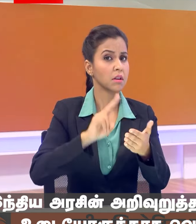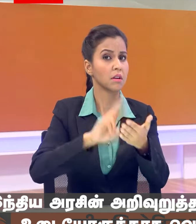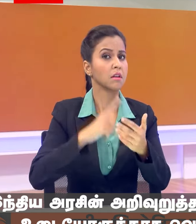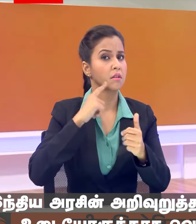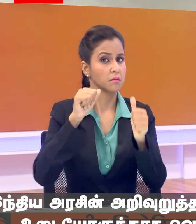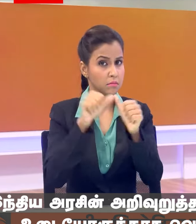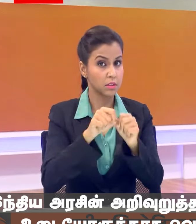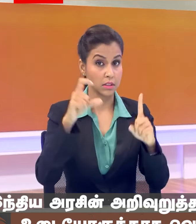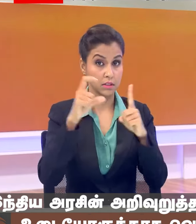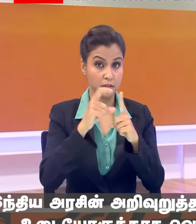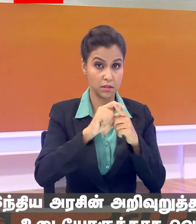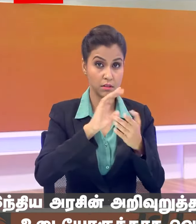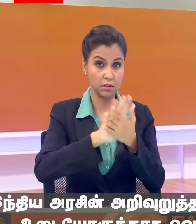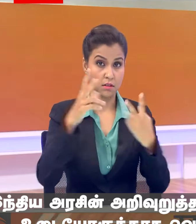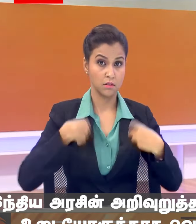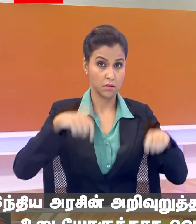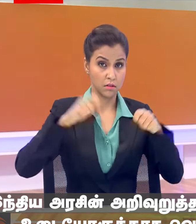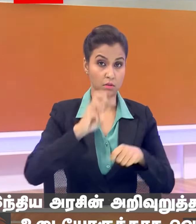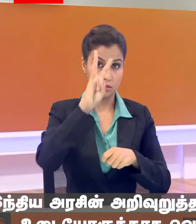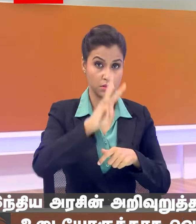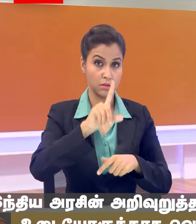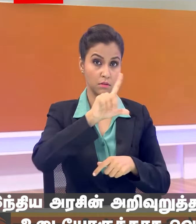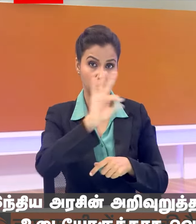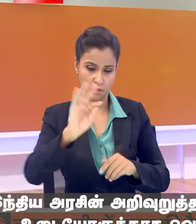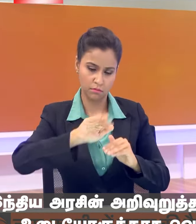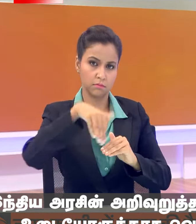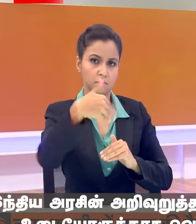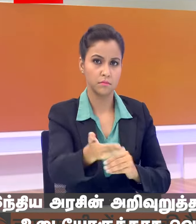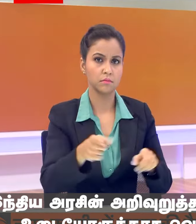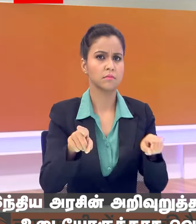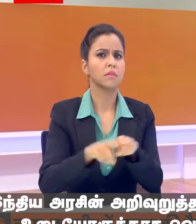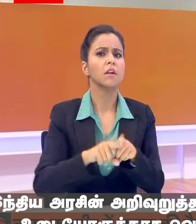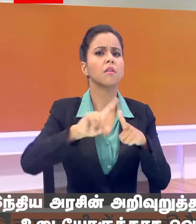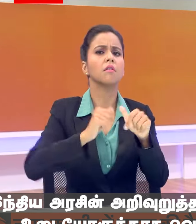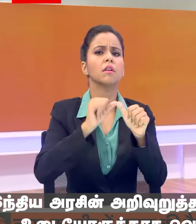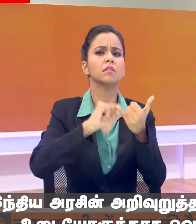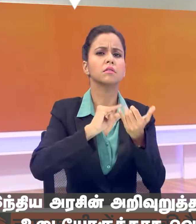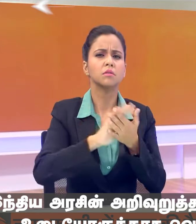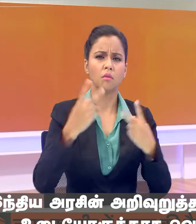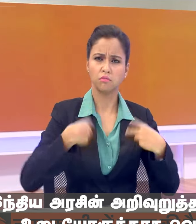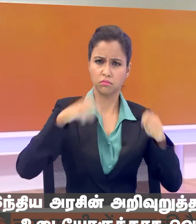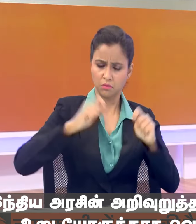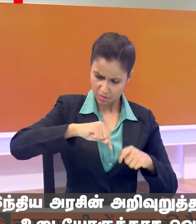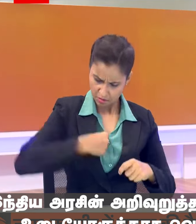दिल्ली हाई कोर्ट में सुनवाई तीन हफ़ते के लिए टल गई है यासीन मलिक ने कहा कि वो वकील के जगए है खुद